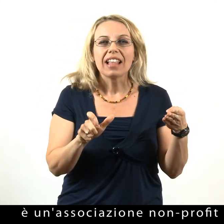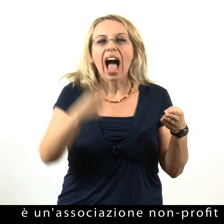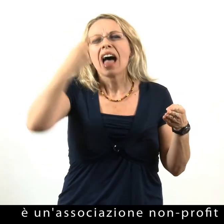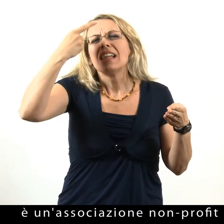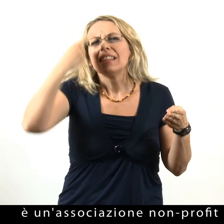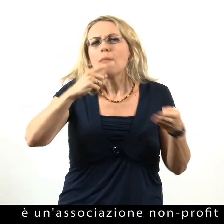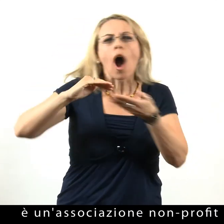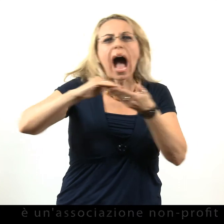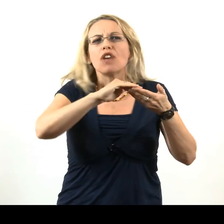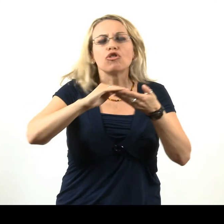no profit